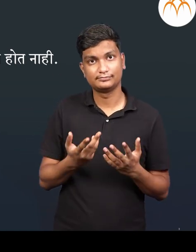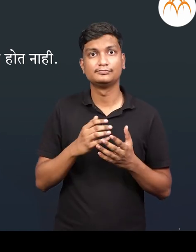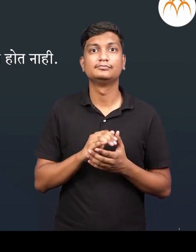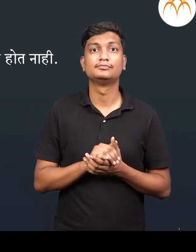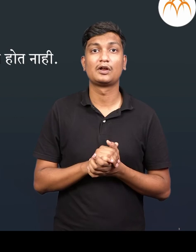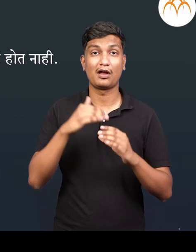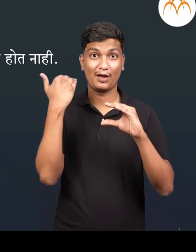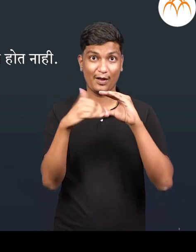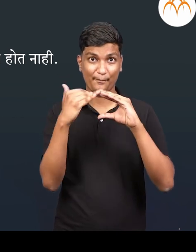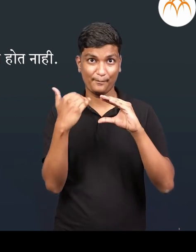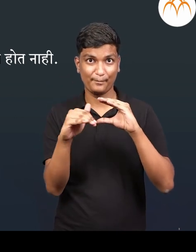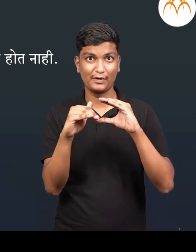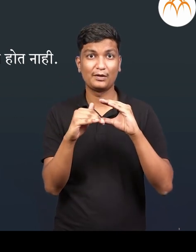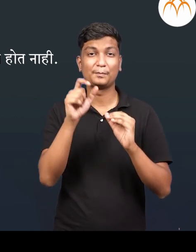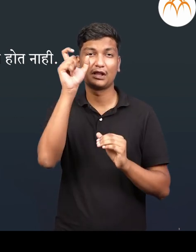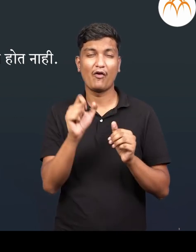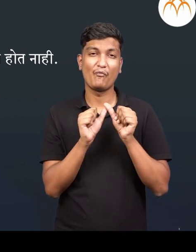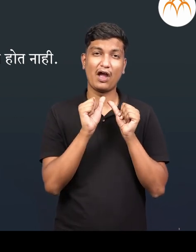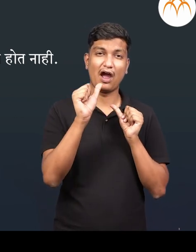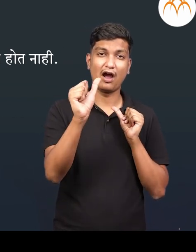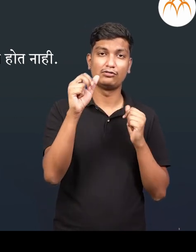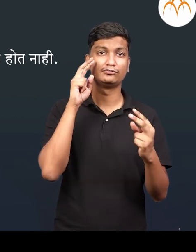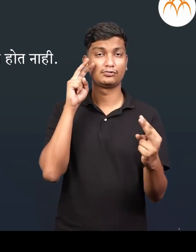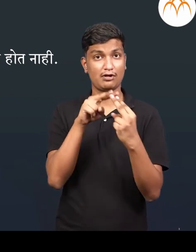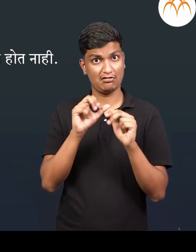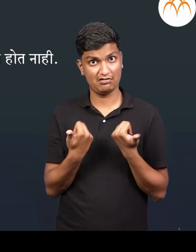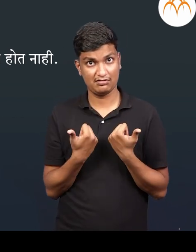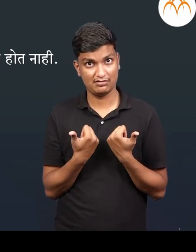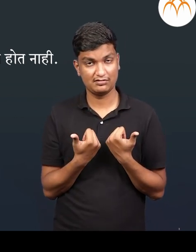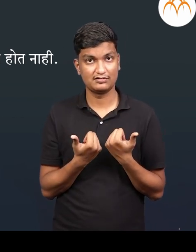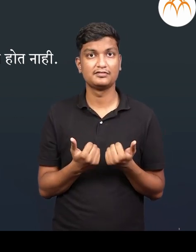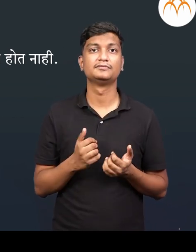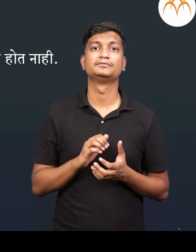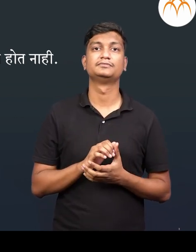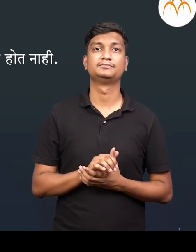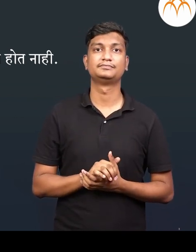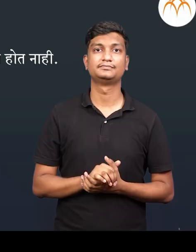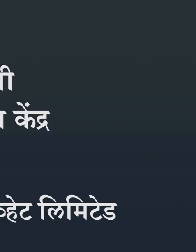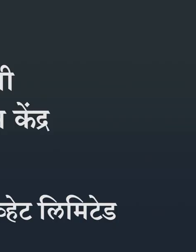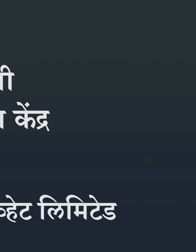खूप वे लागतो आंतर जाला मुले दूरची व्यक्ती बोलताना दिशू शकते